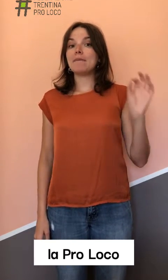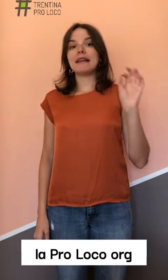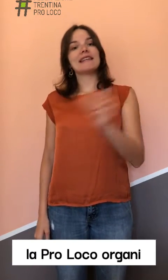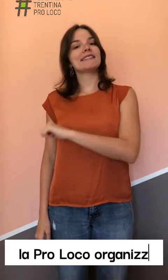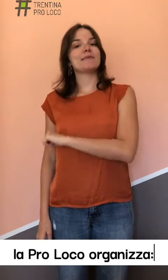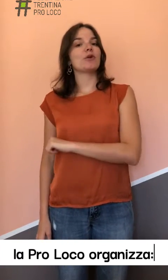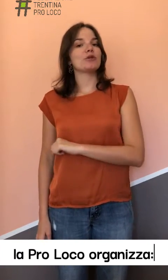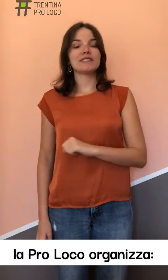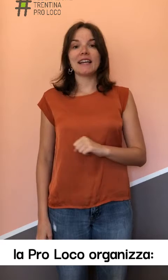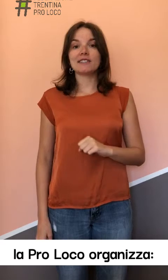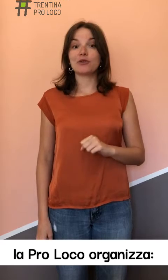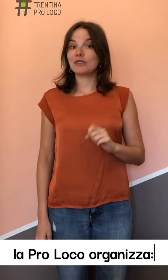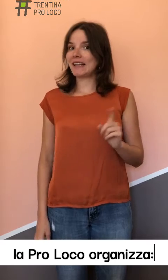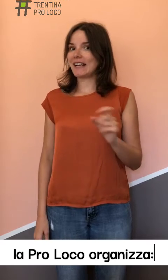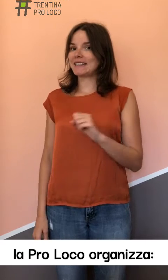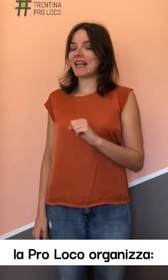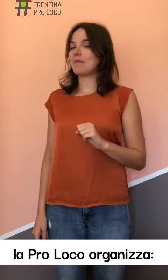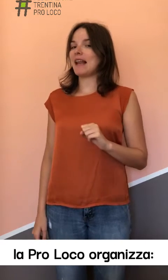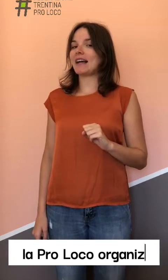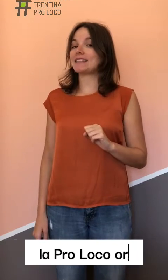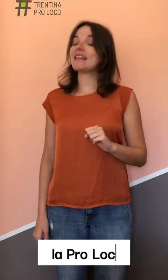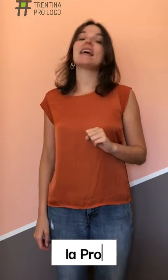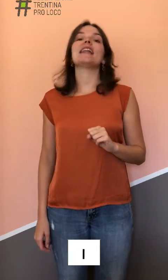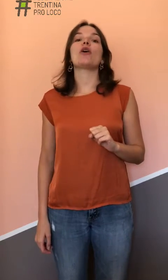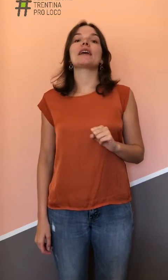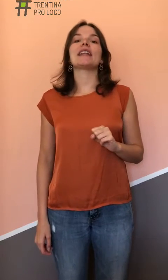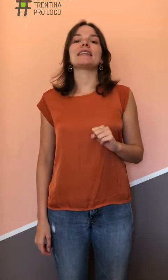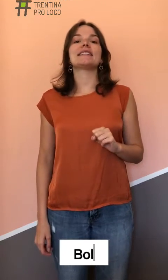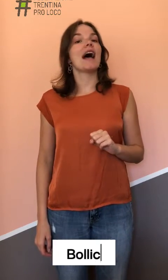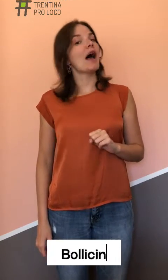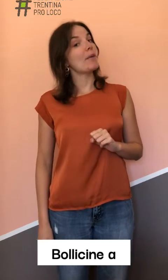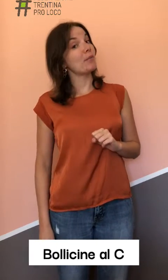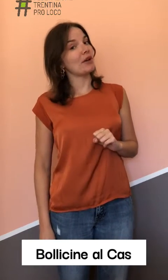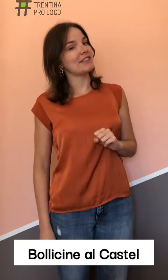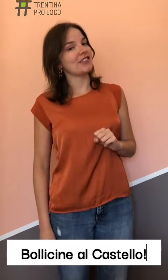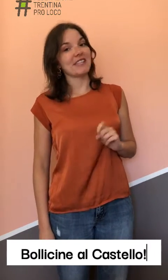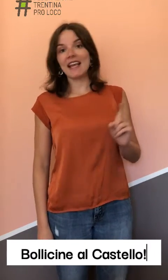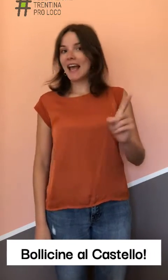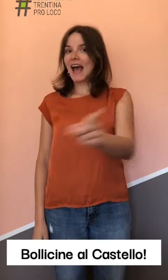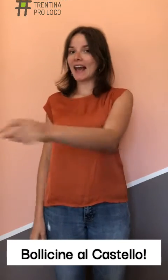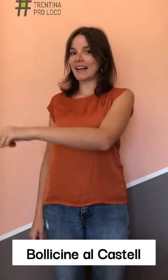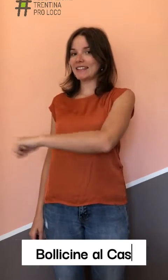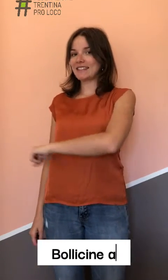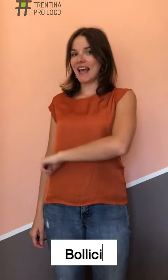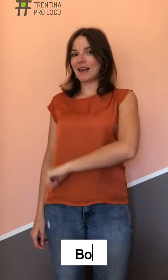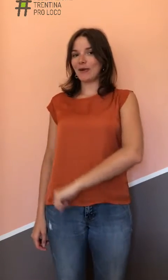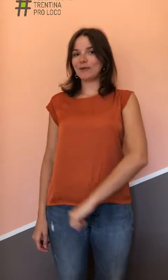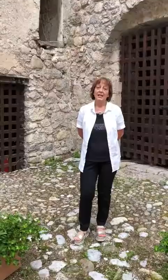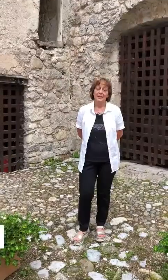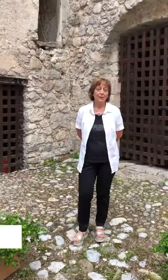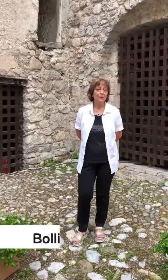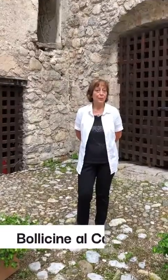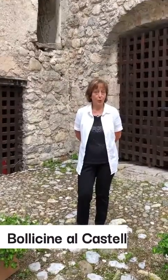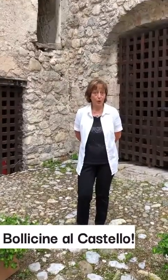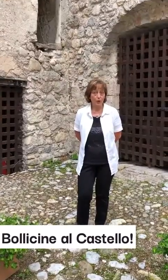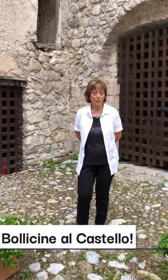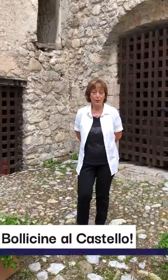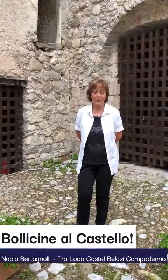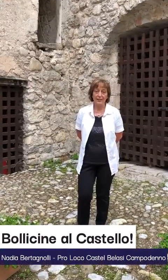bellissimo contesto del Castel Belasi, la organizza Bollicine al Castello. Sabato prossimo, 7